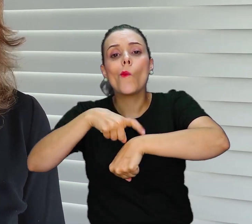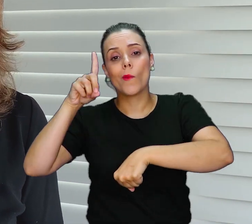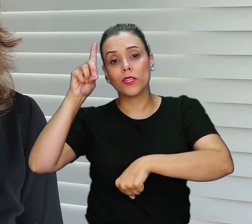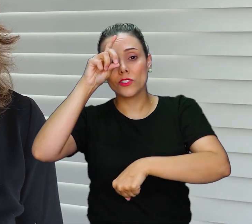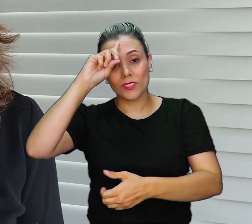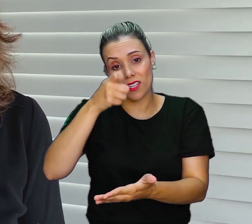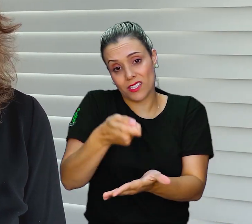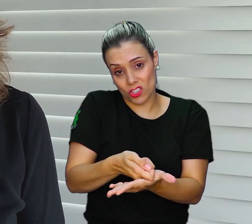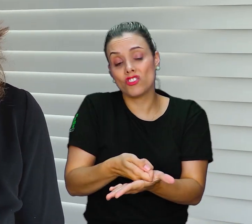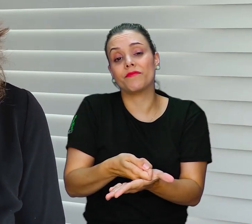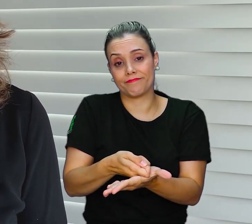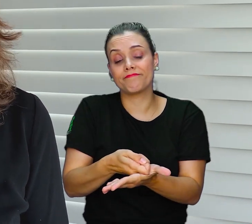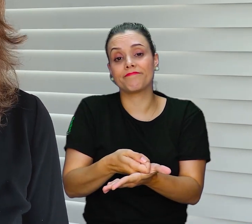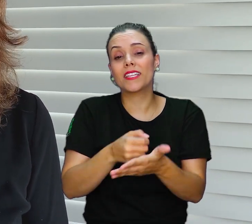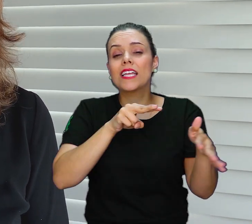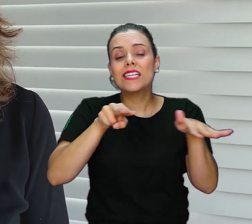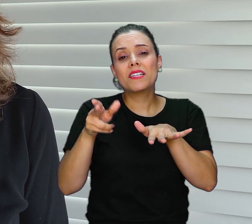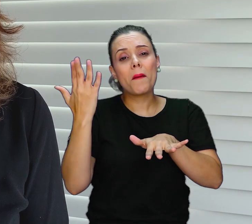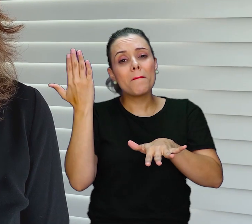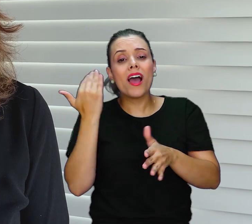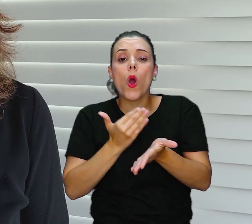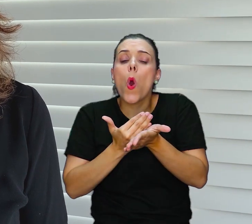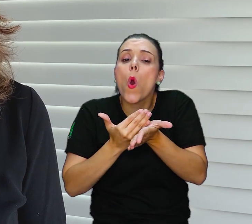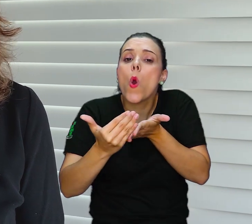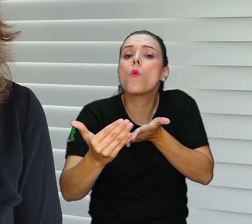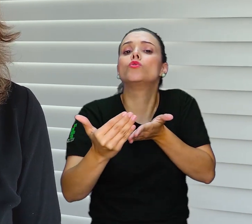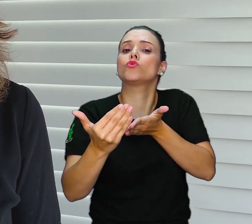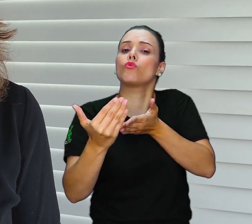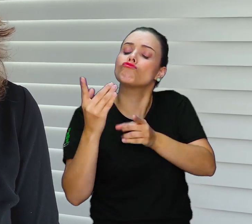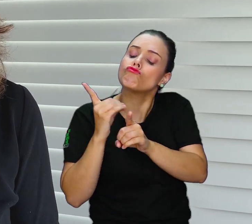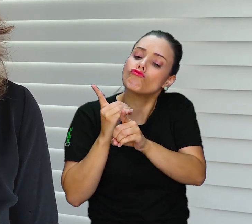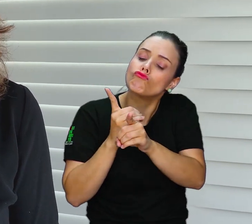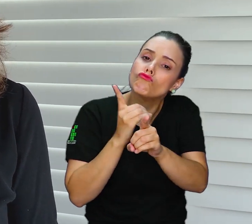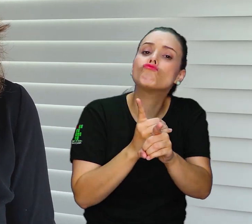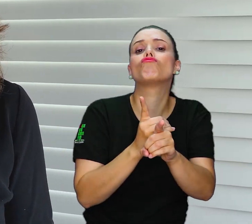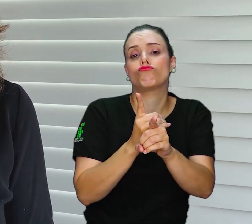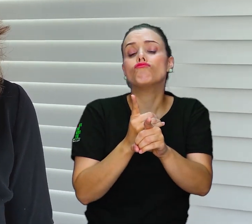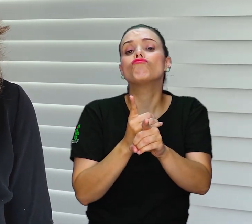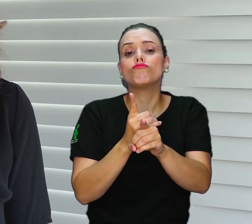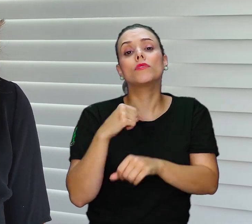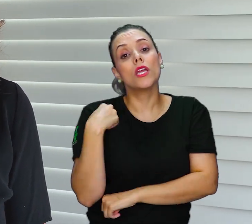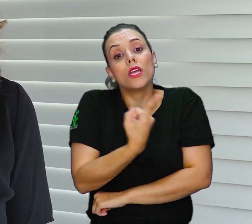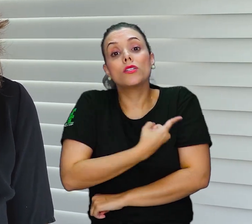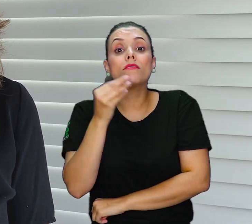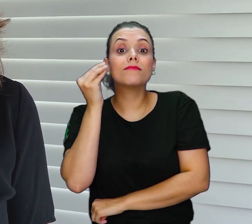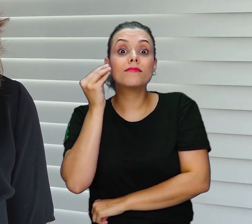Decidimos, e estamos decidindo desde a semana passada coletivamente, isso é muito importante, e primeiramente quero dizer que a